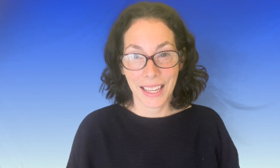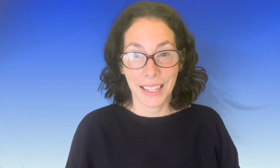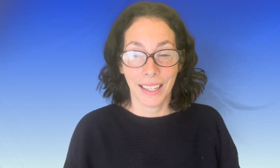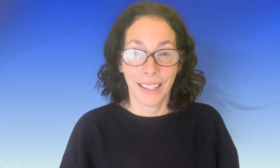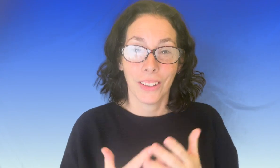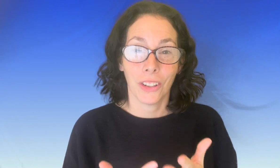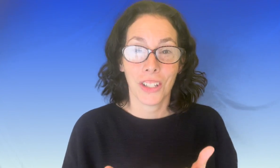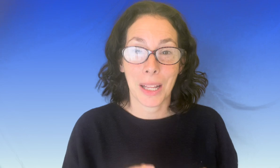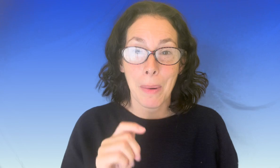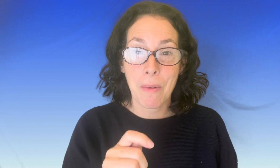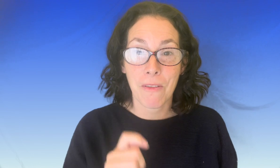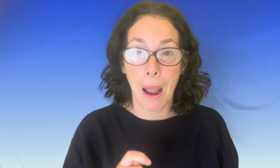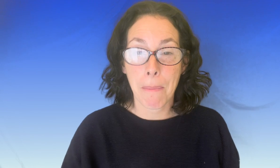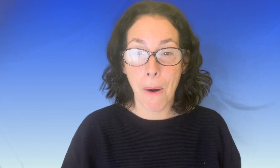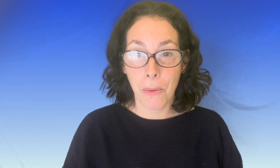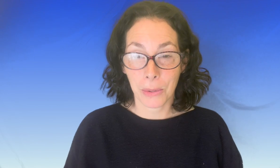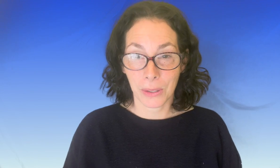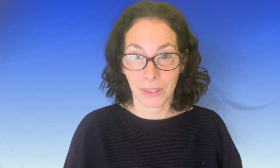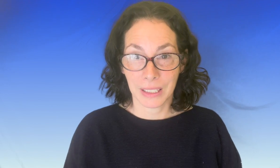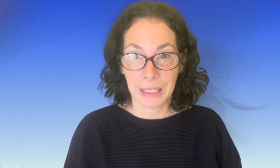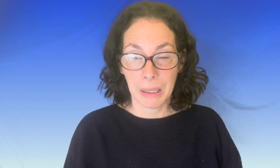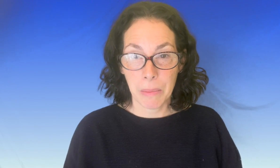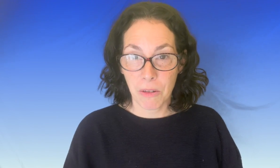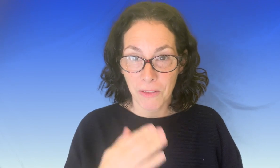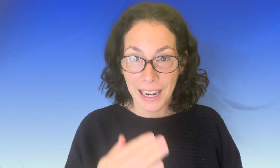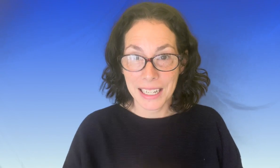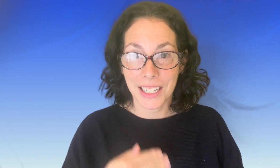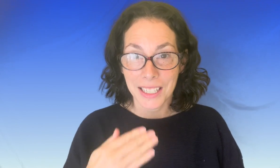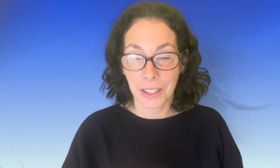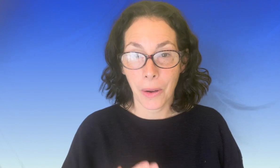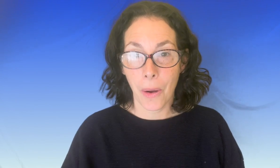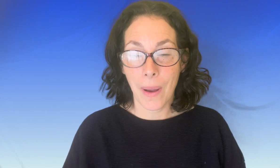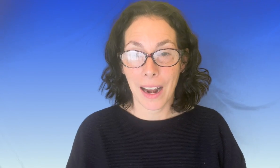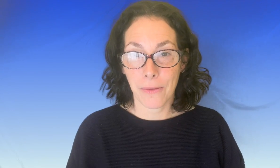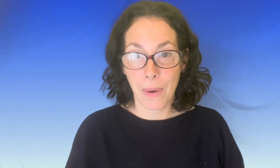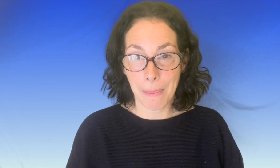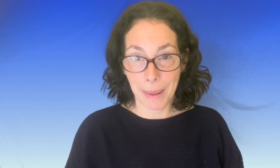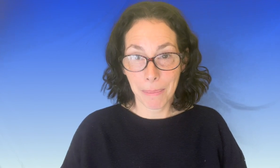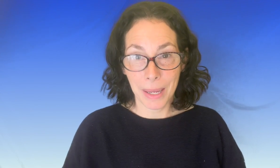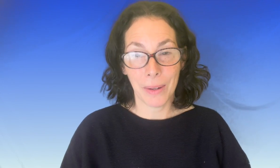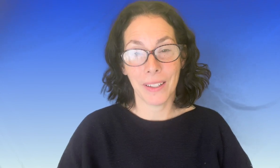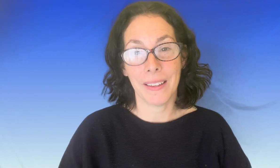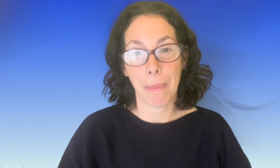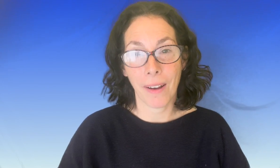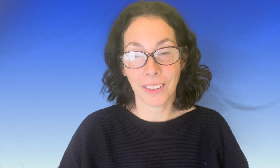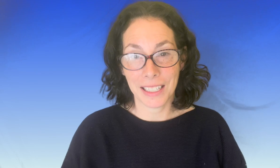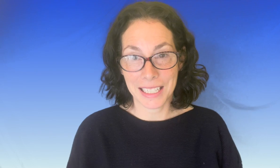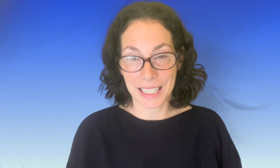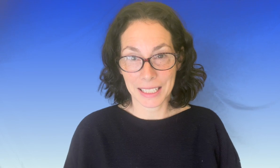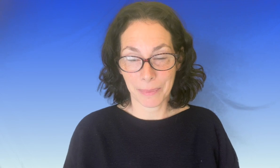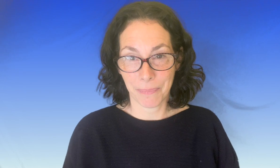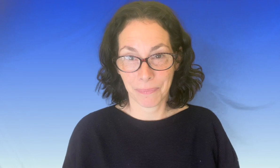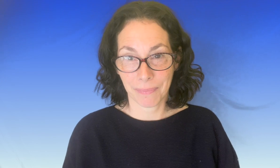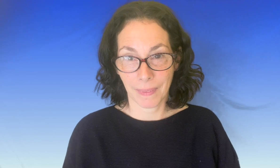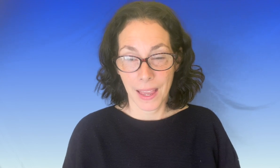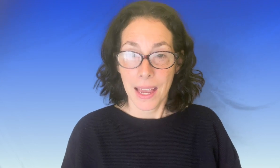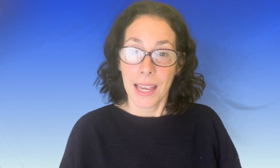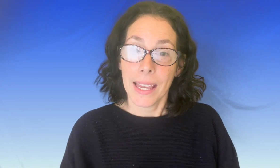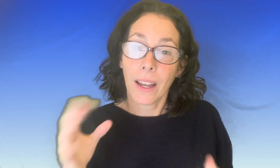ne te gêne pas pour faire pause pour faire les gestes un à la fois prendre bien le temps d'apprendre les gestes et quand